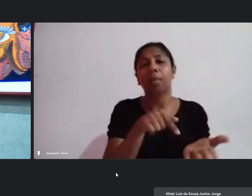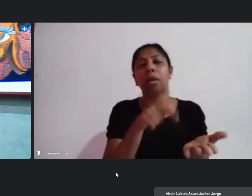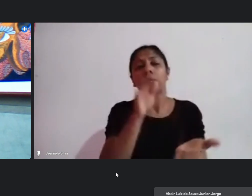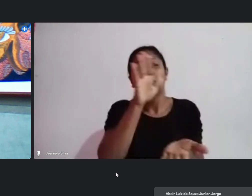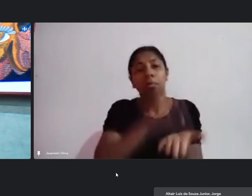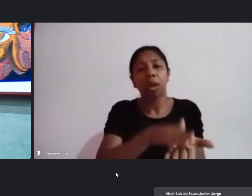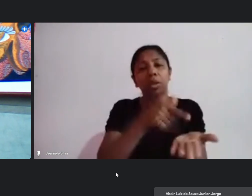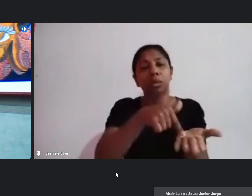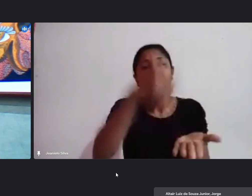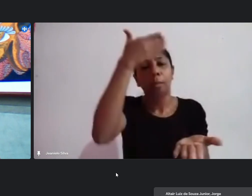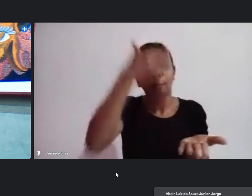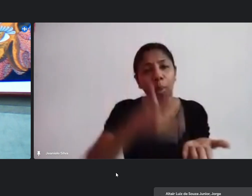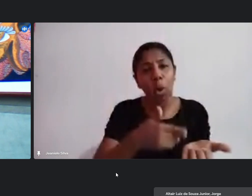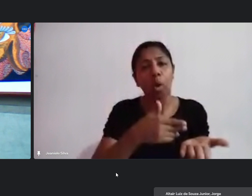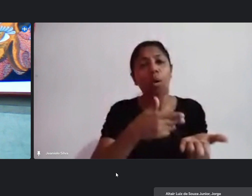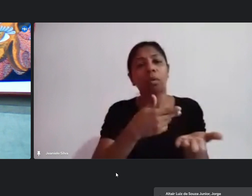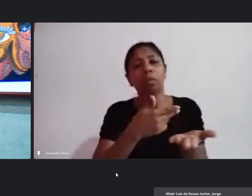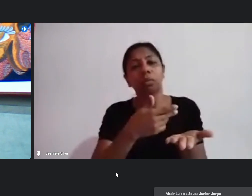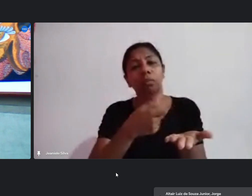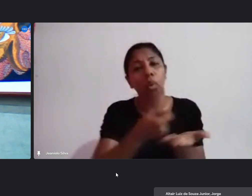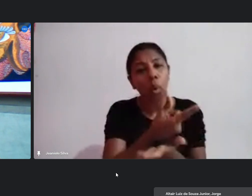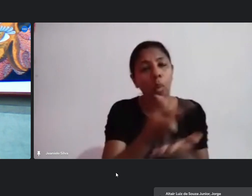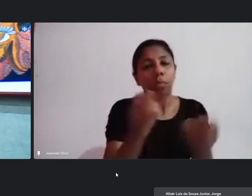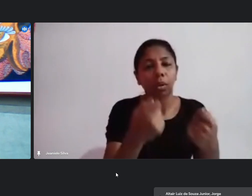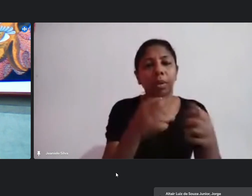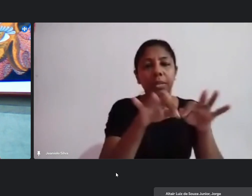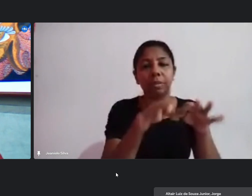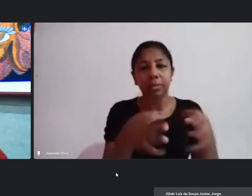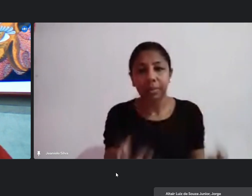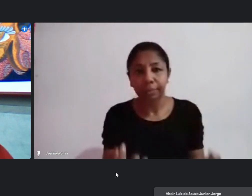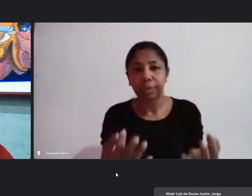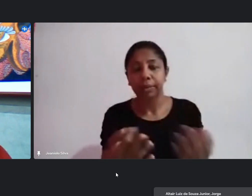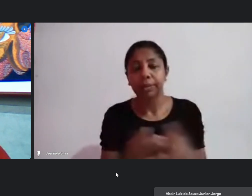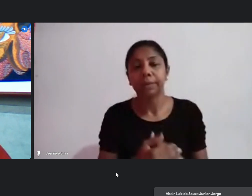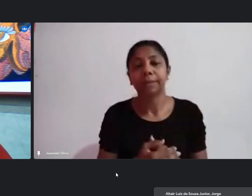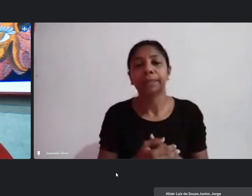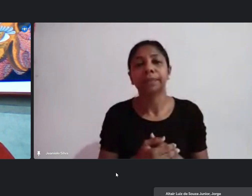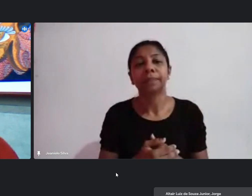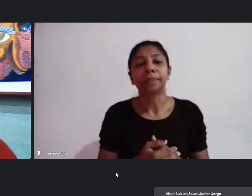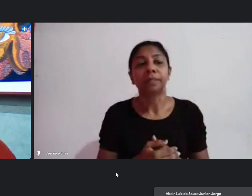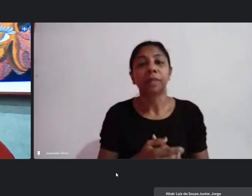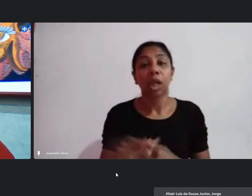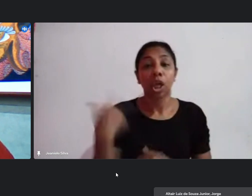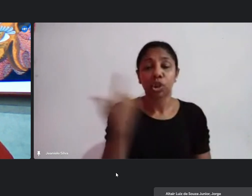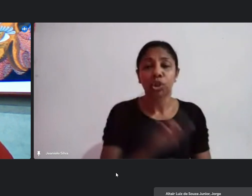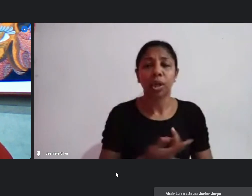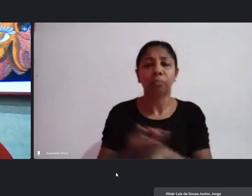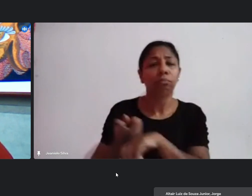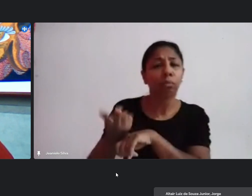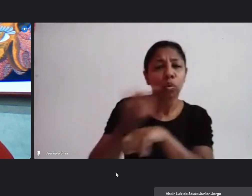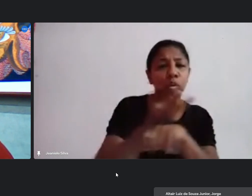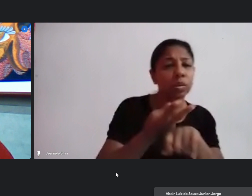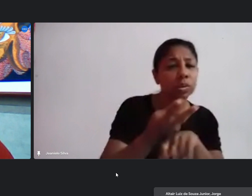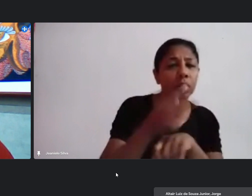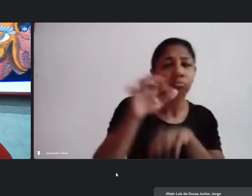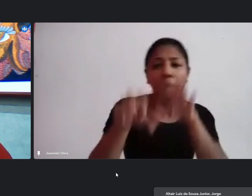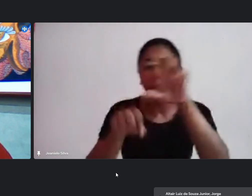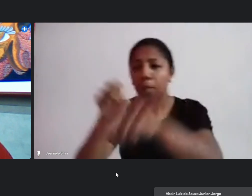tentar chegar na maior quantidade de pessoas e essa busca ativa que a gente quer fazer também nas cidades do interior